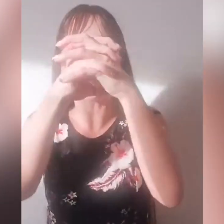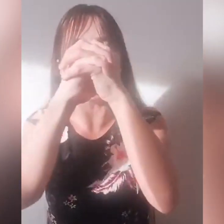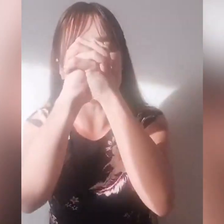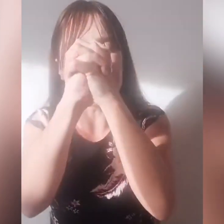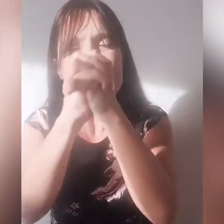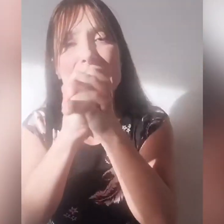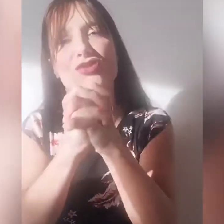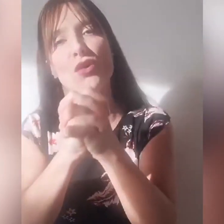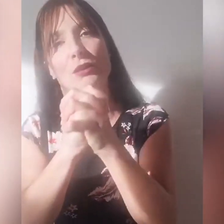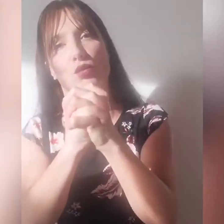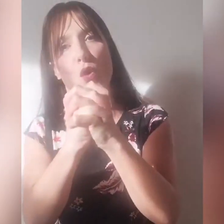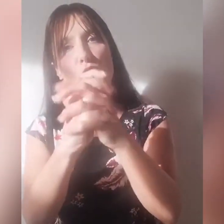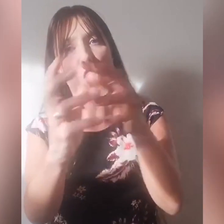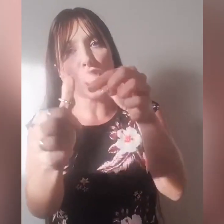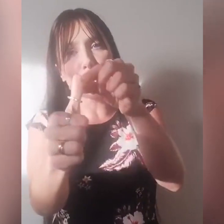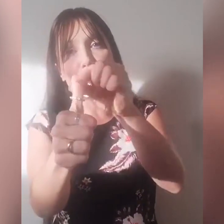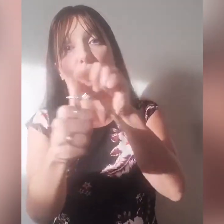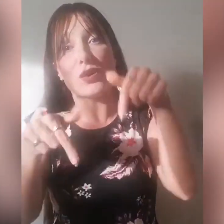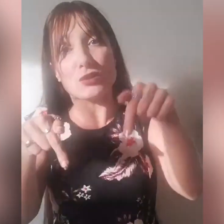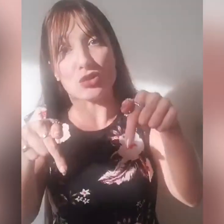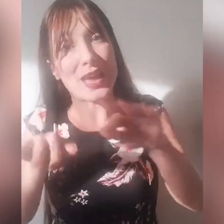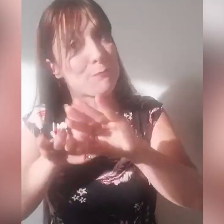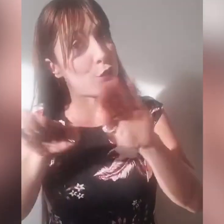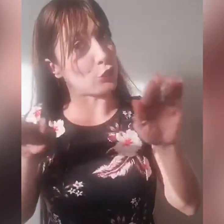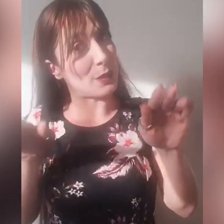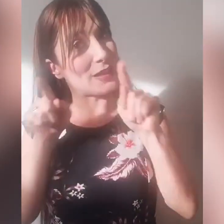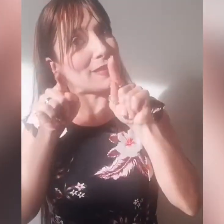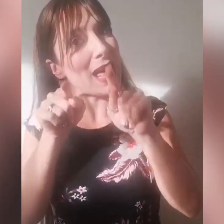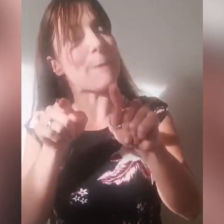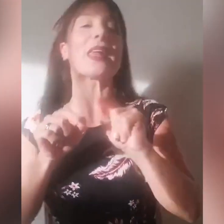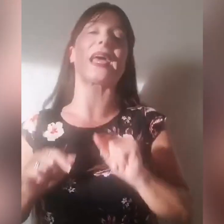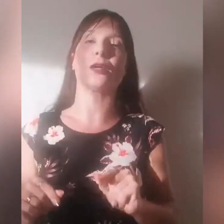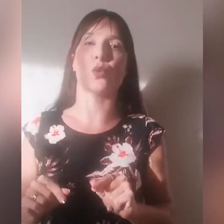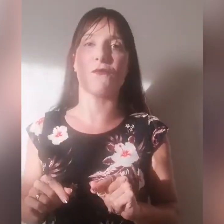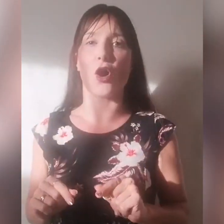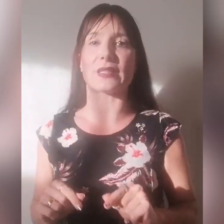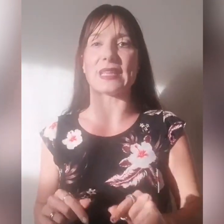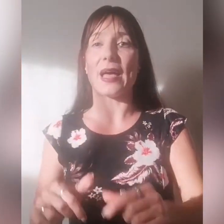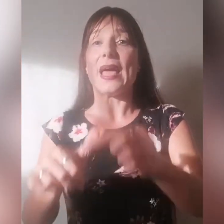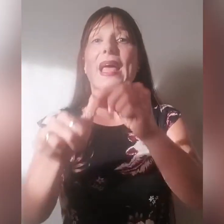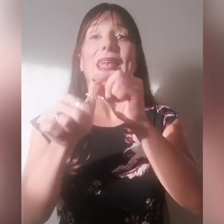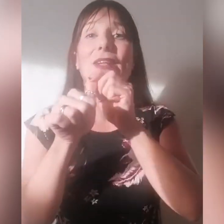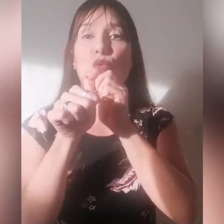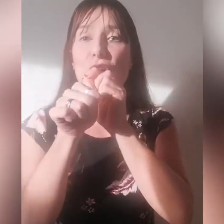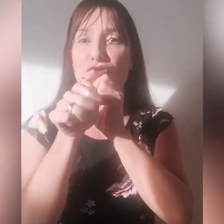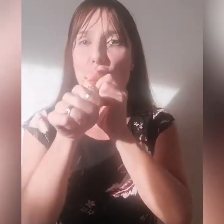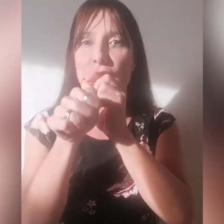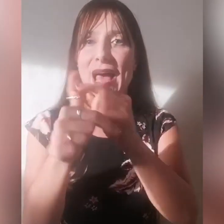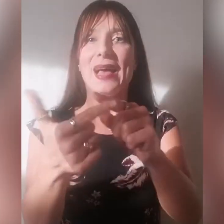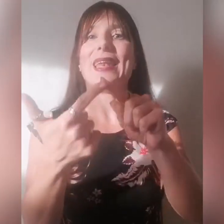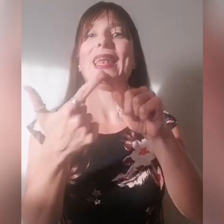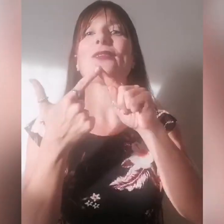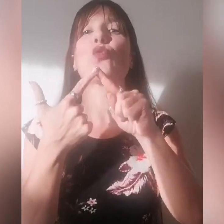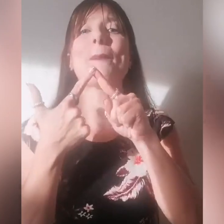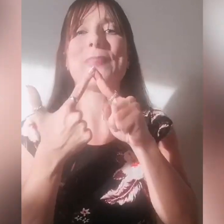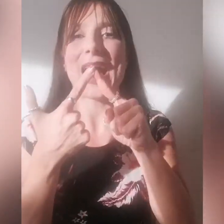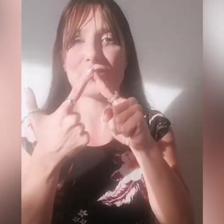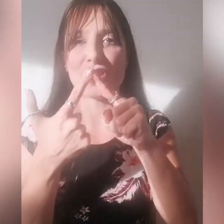mantenere ciò che è tuo in questo tempo fondamentale perché è la tua forza, la tua gioia, la tua pace